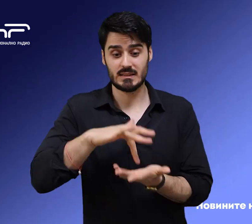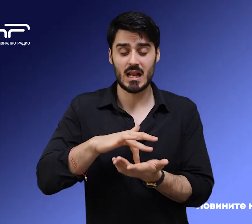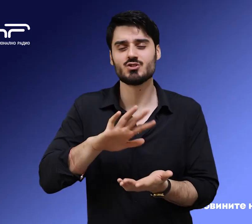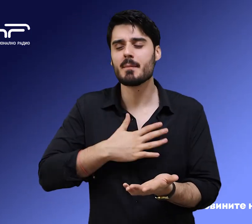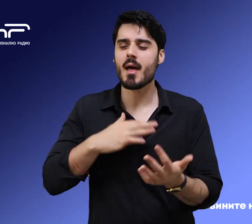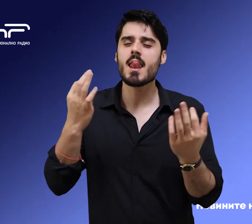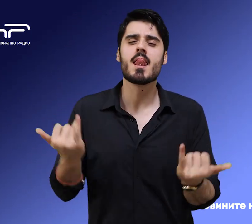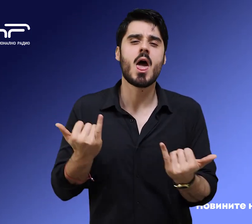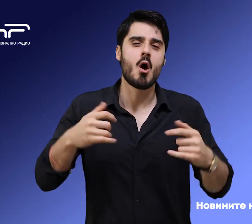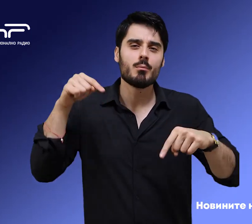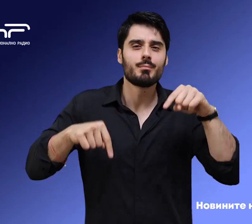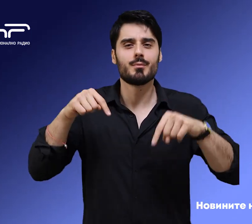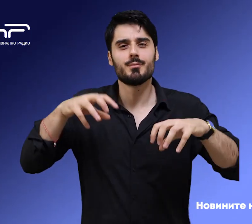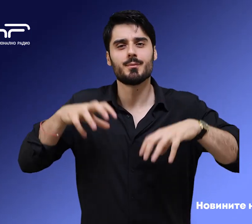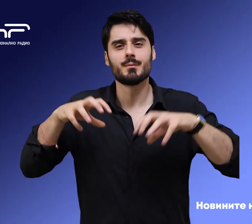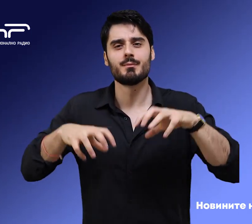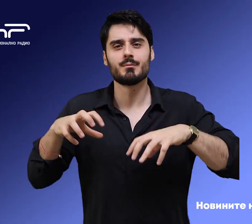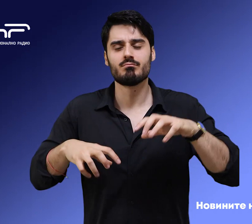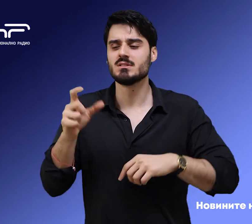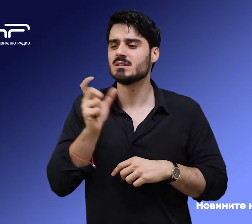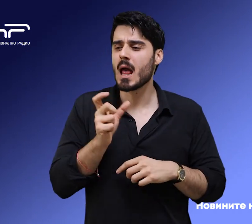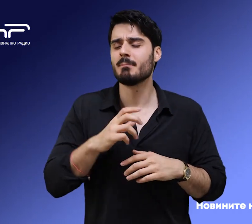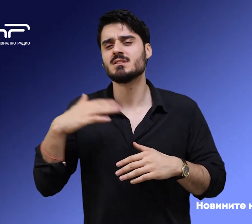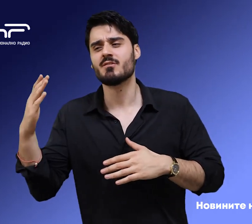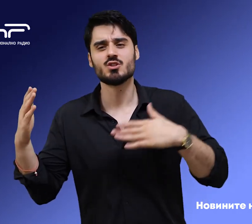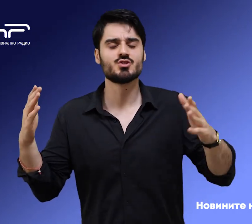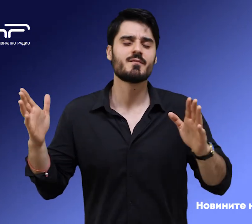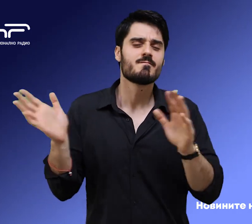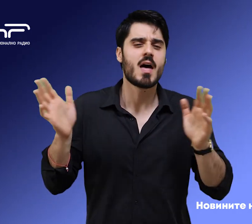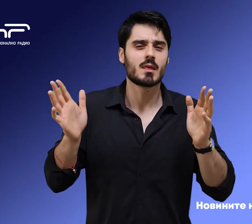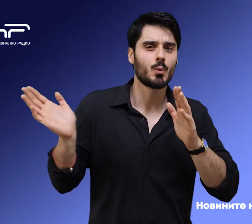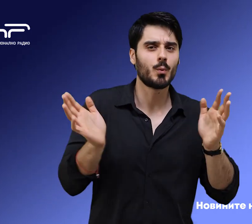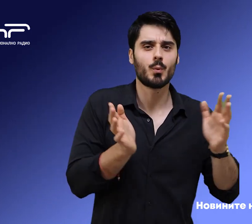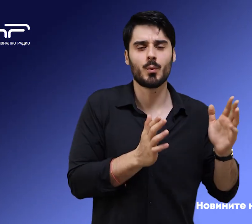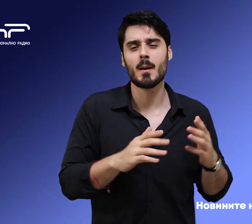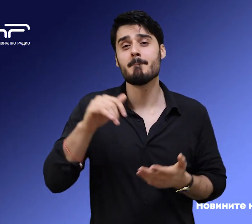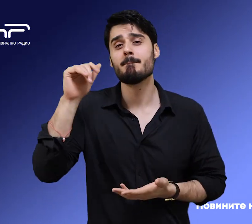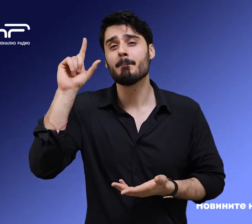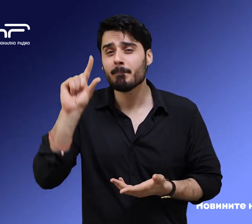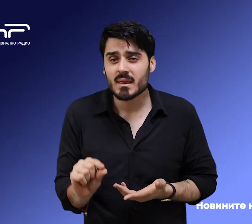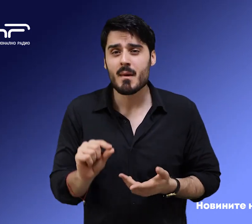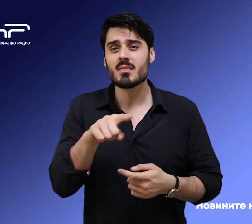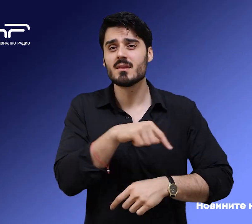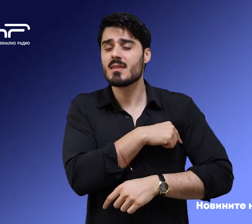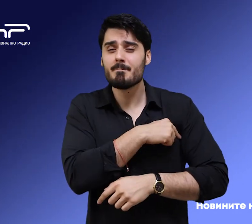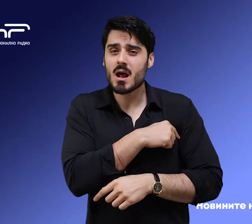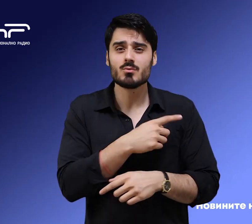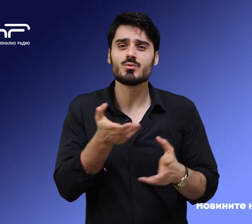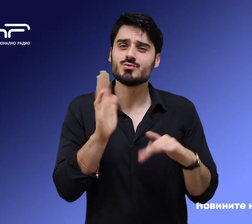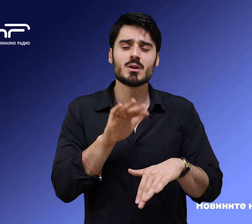слаби валежи. Ще духа слаб до омерен изток-северо-източен вятър. Минималните температури ще бъдат между